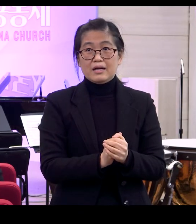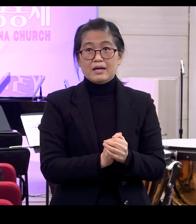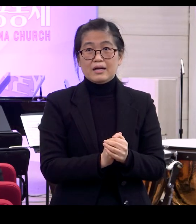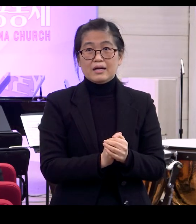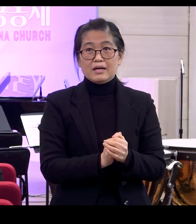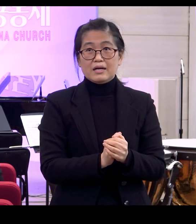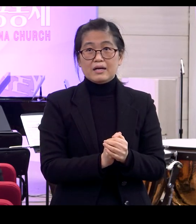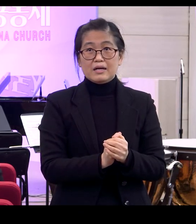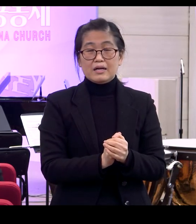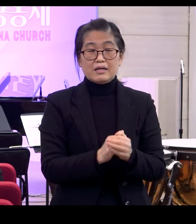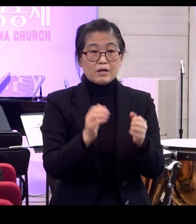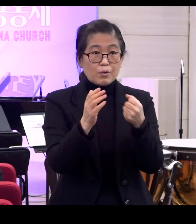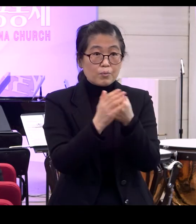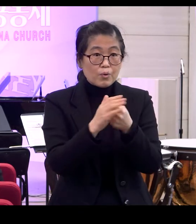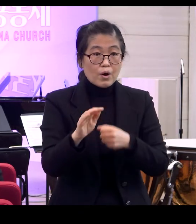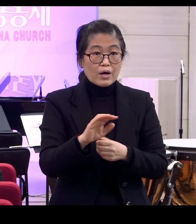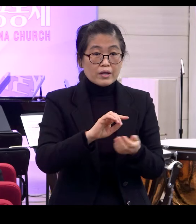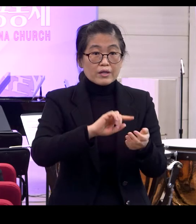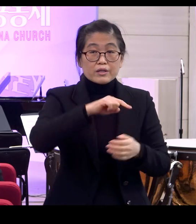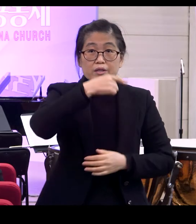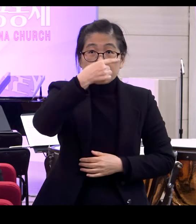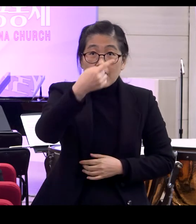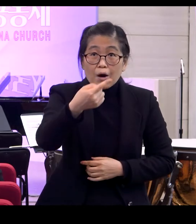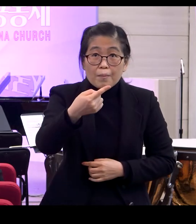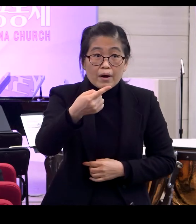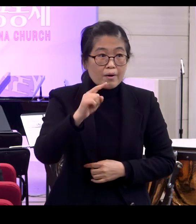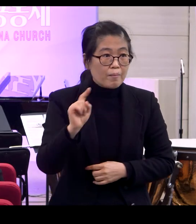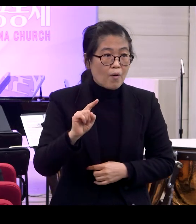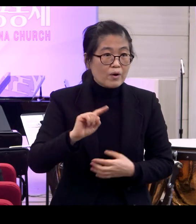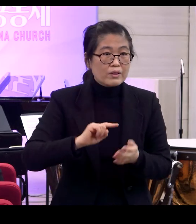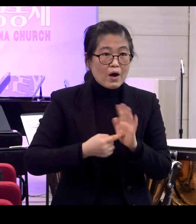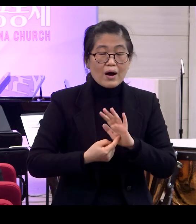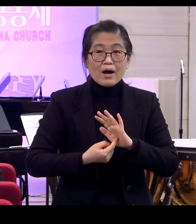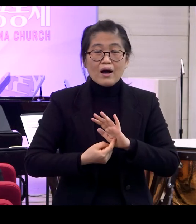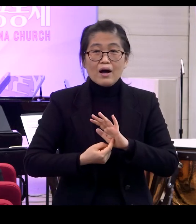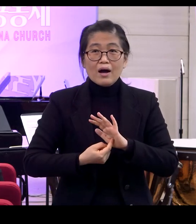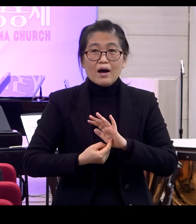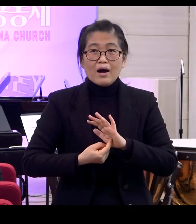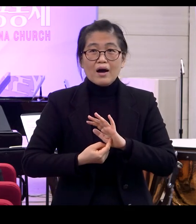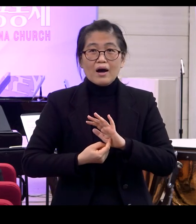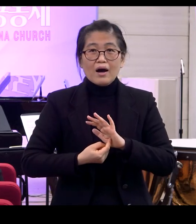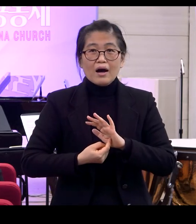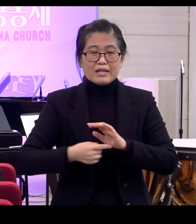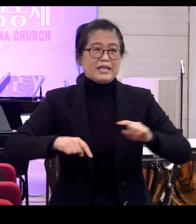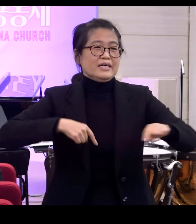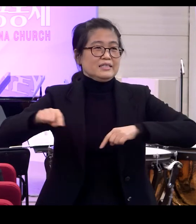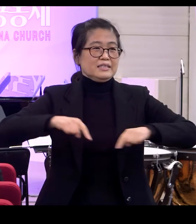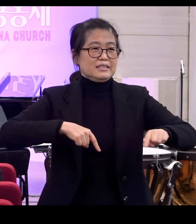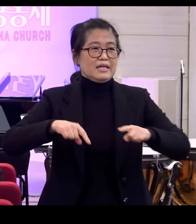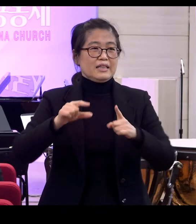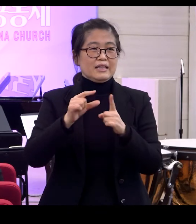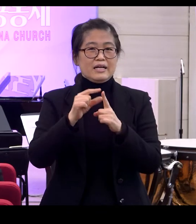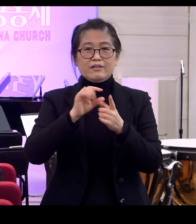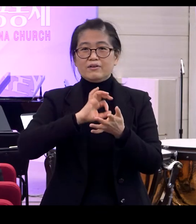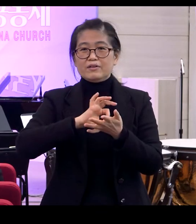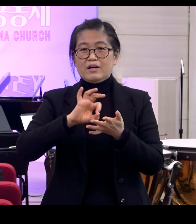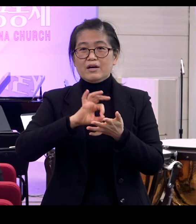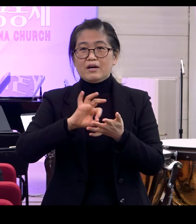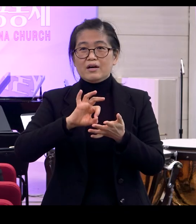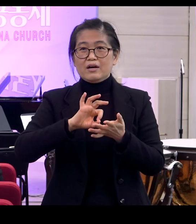바로 그렇기 때문에 그 다음에 뭐가 나옵니까 그 다음에 나오는 이야기가 뭐예요? 바로 다스리다 라는 말이 나오는 거예요 예